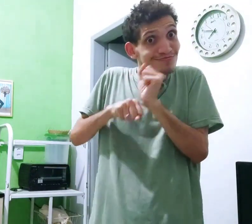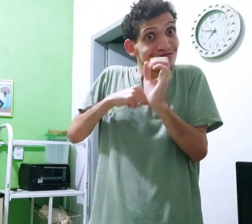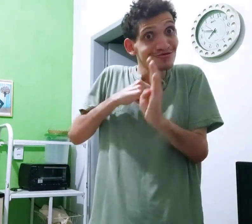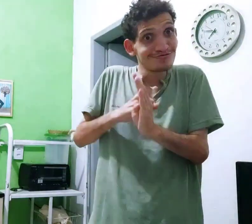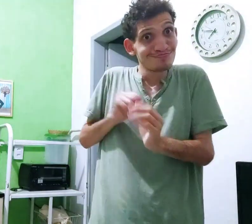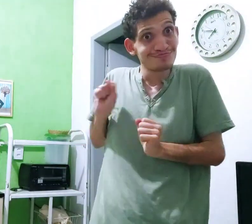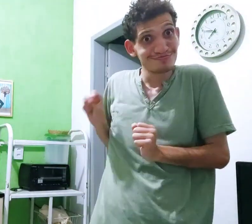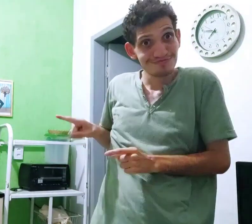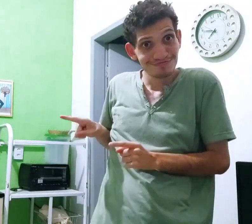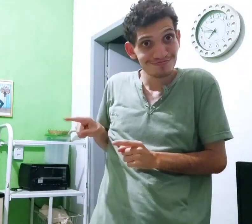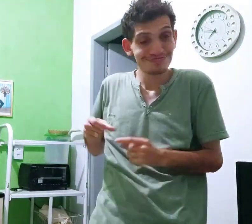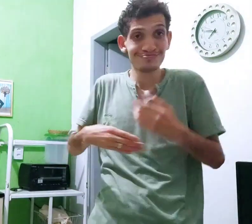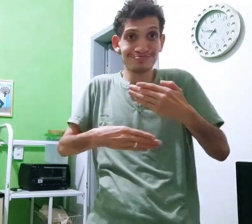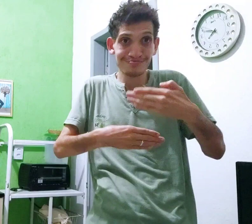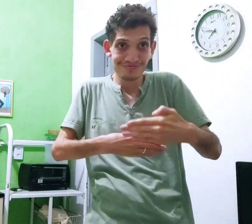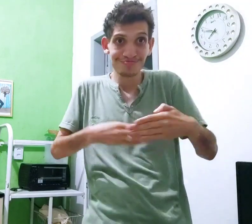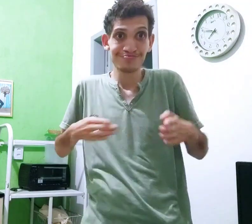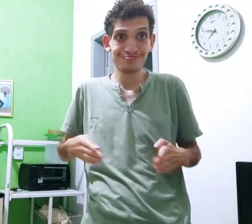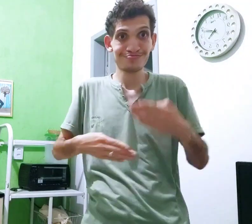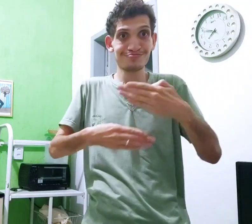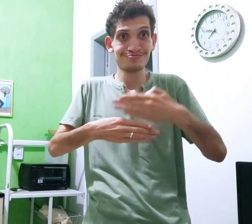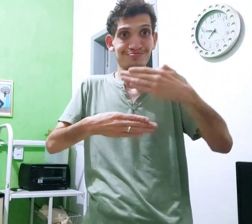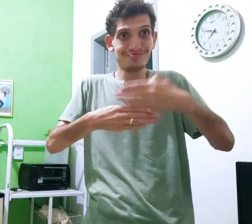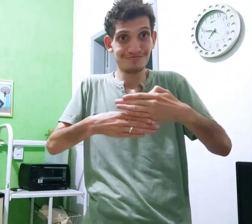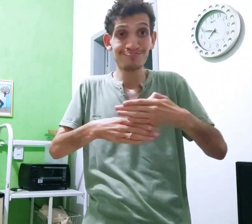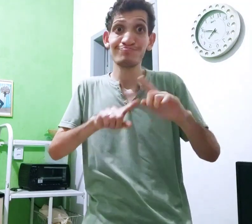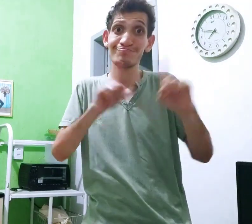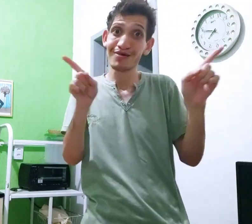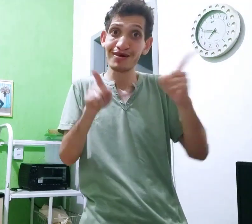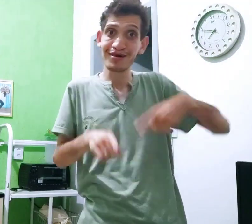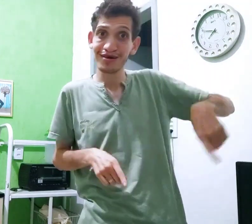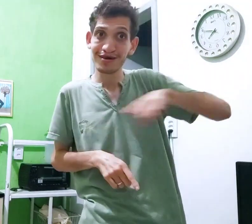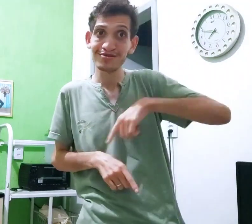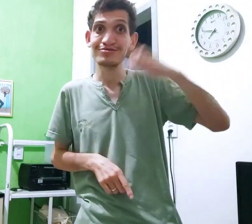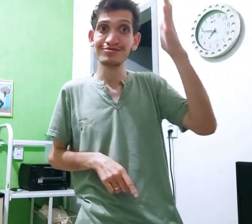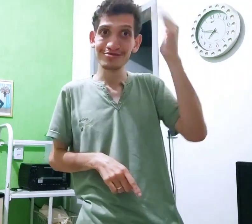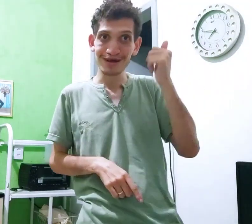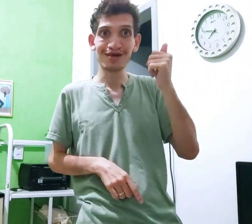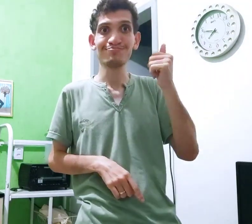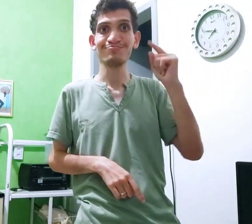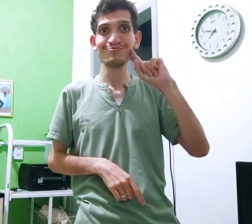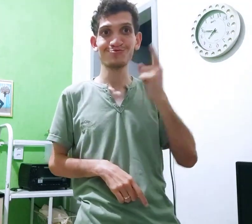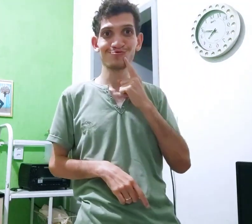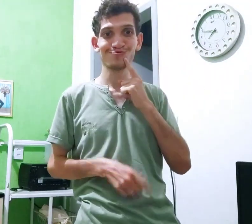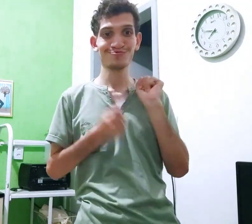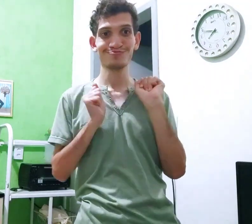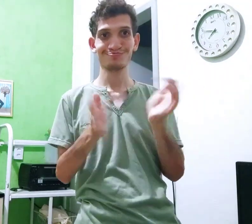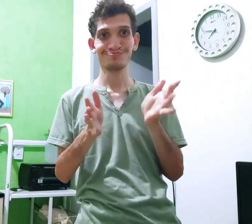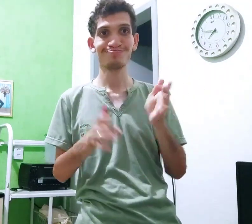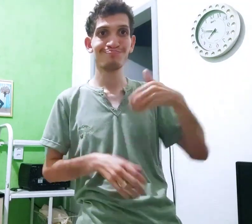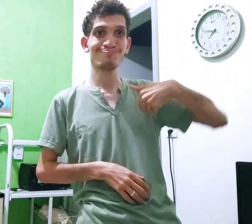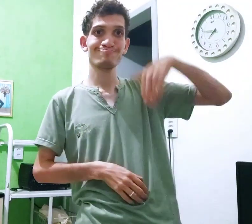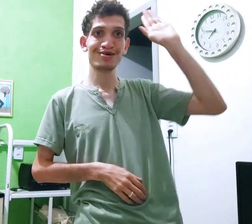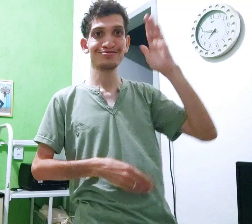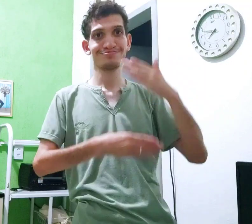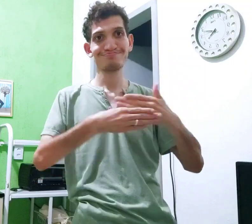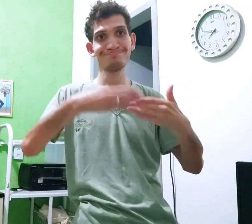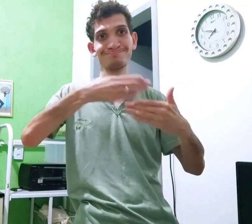aprendeu O sinal substantivo E Assim Mais nós Sabe O surdo sinaliza